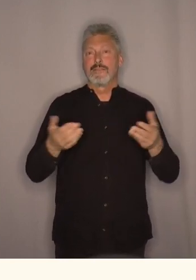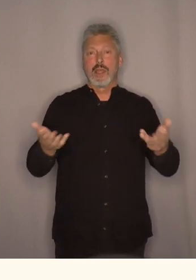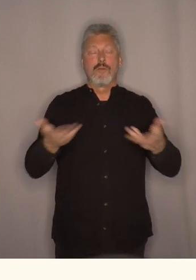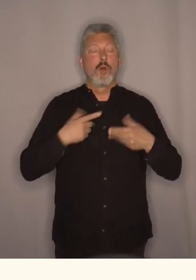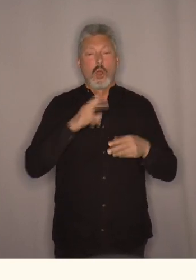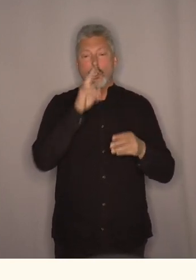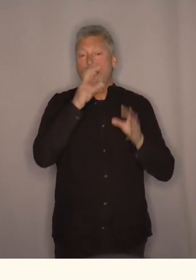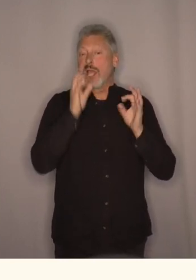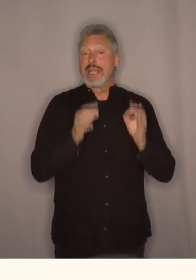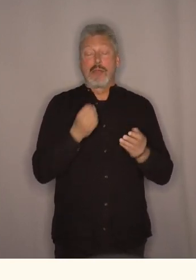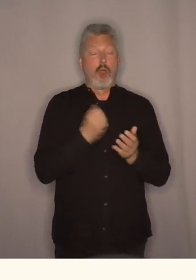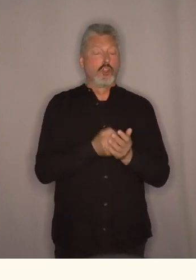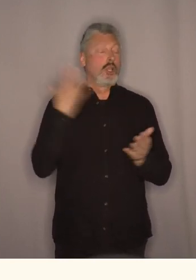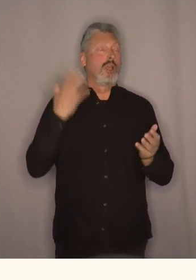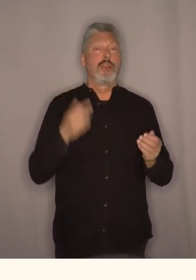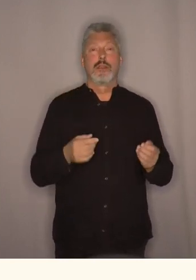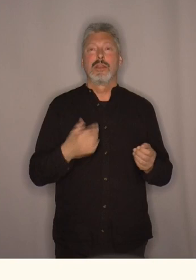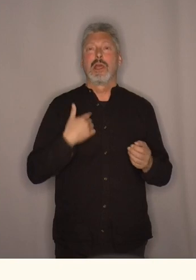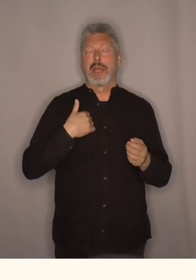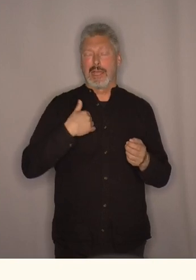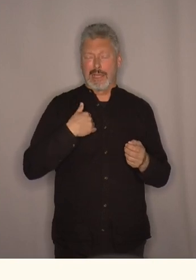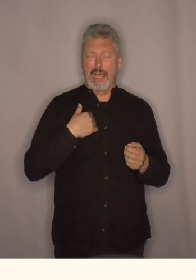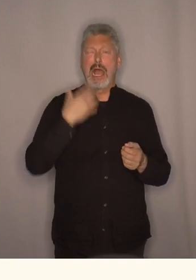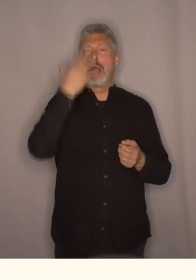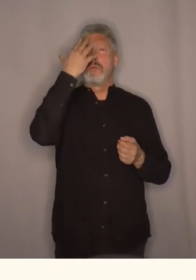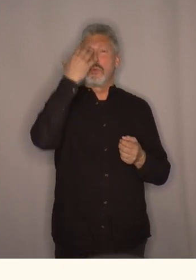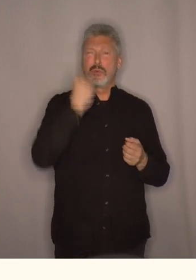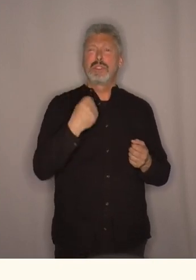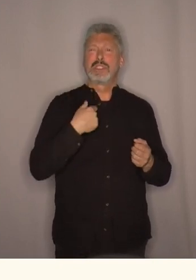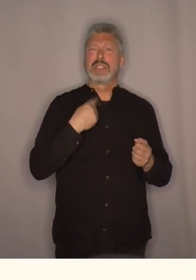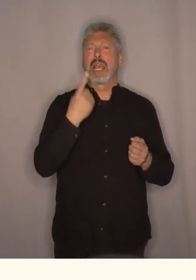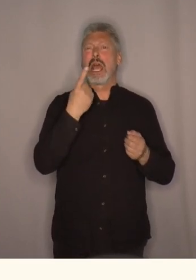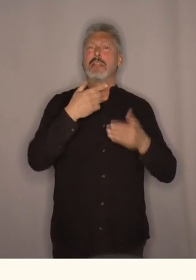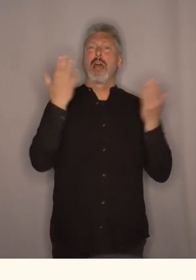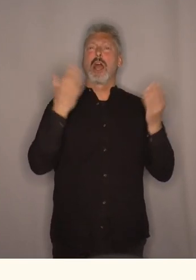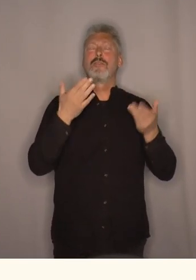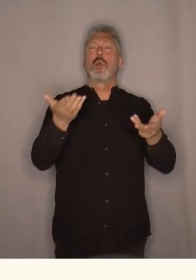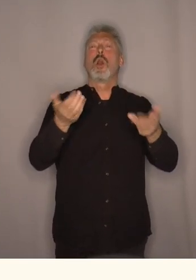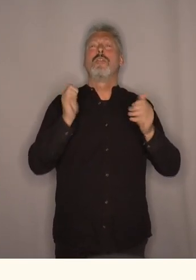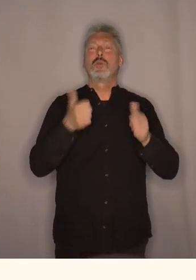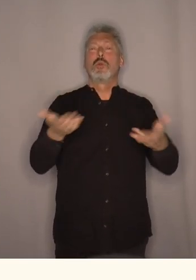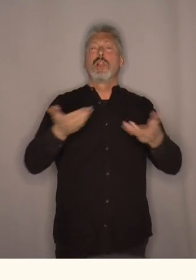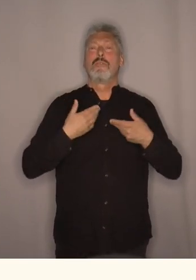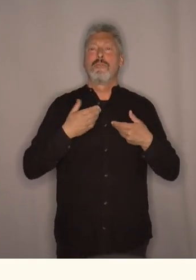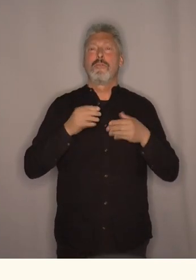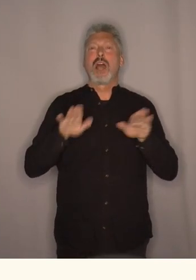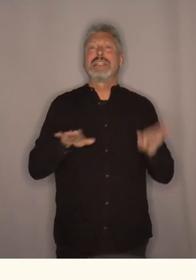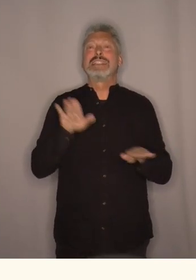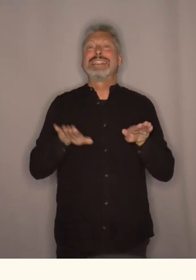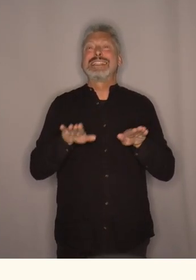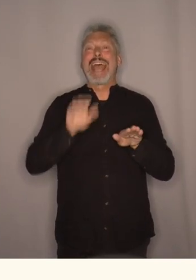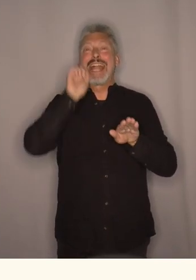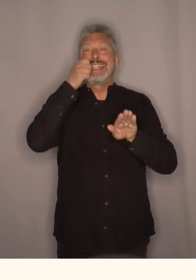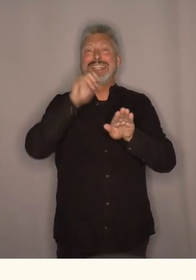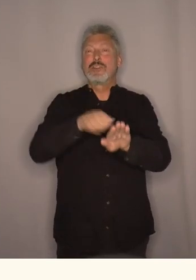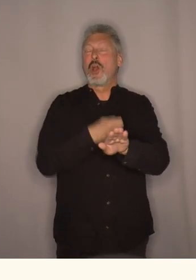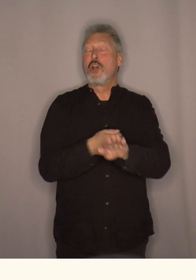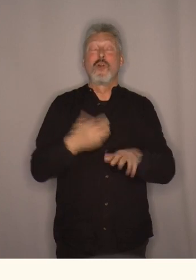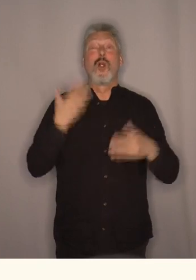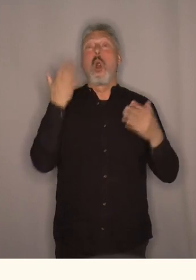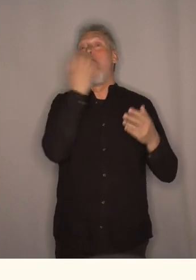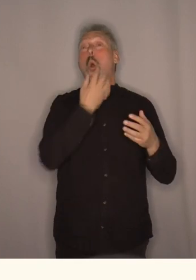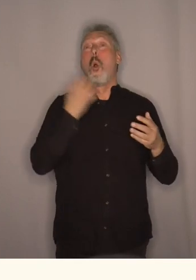noe dyrebart. Og jeg husker jeg husker den dagen vi skulle få selskinsstøvletter som var en stor ting på 70-tallet.